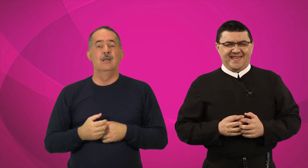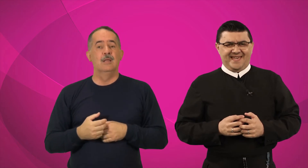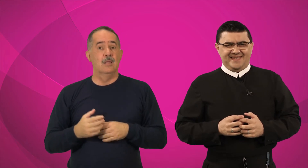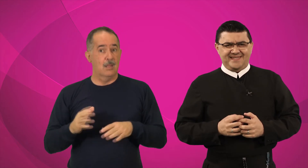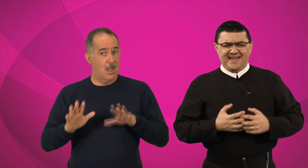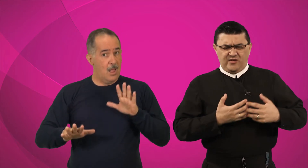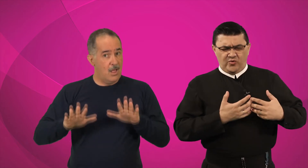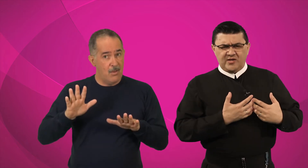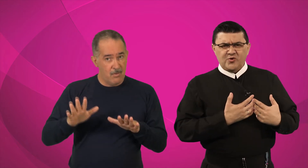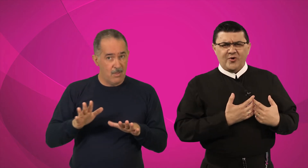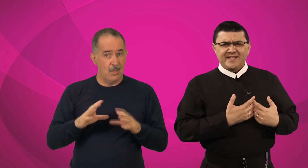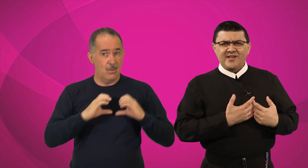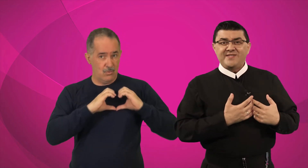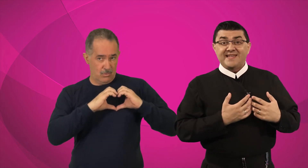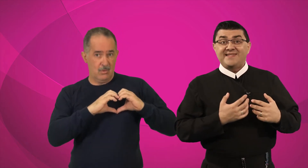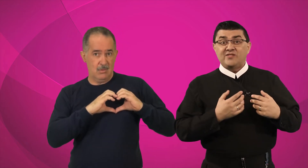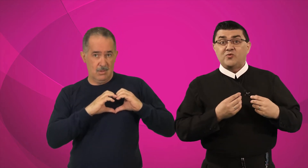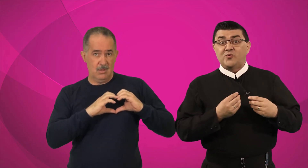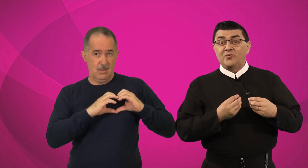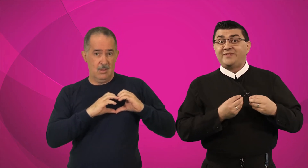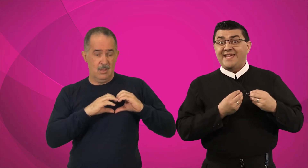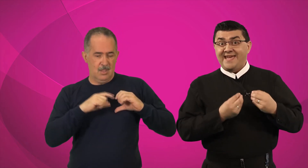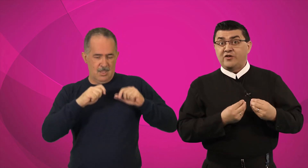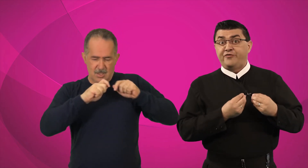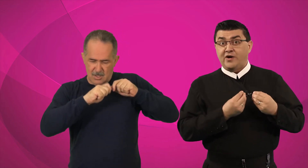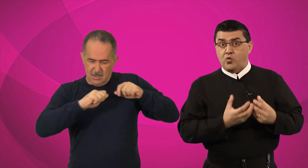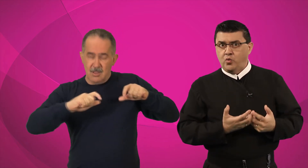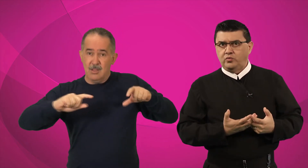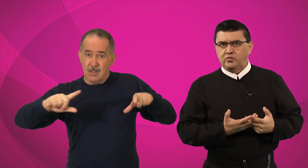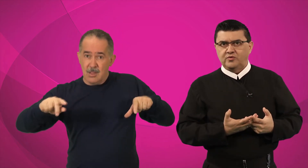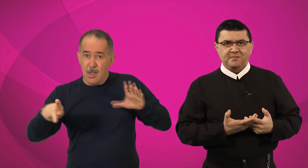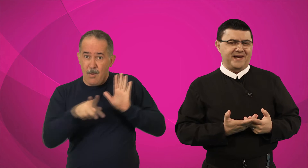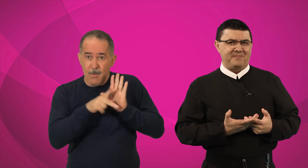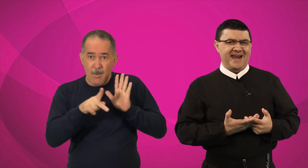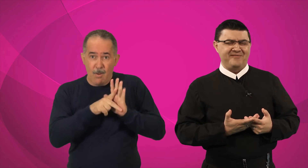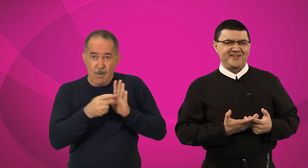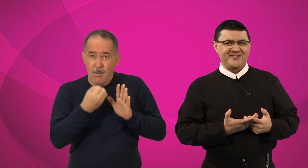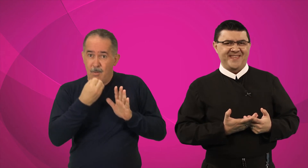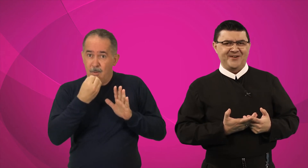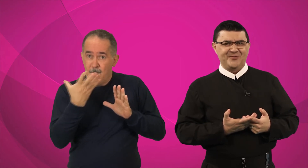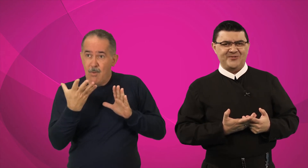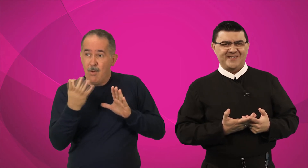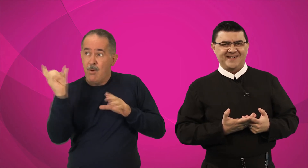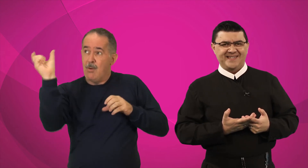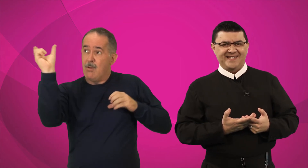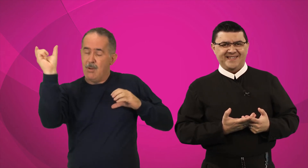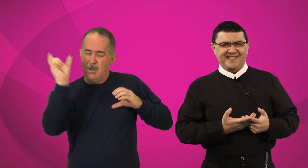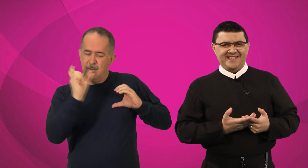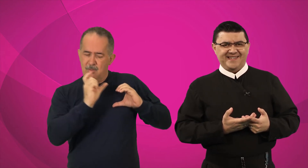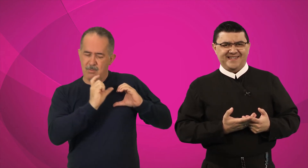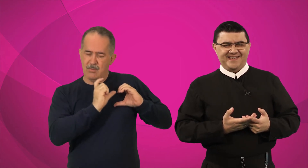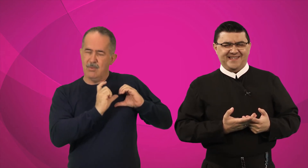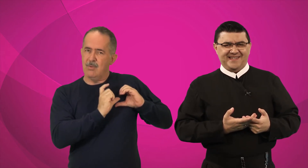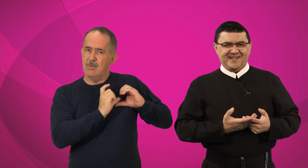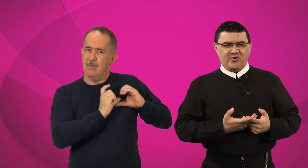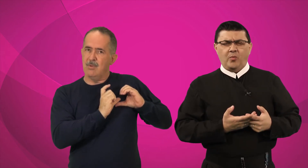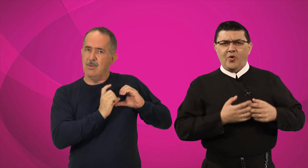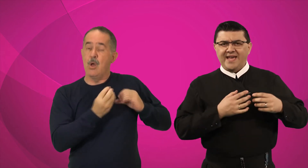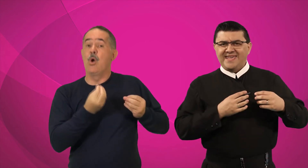Será que o nosso coração está sendo um terreno fecundo para a palavra de Deus? Como é que